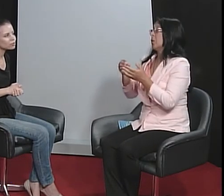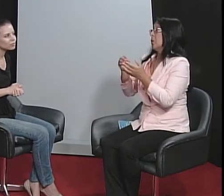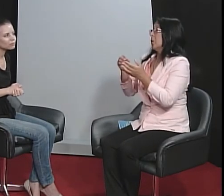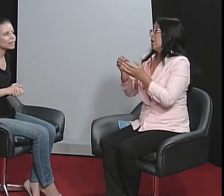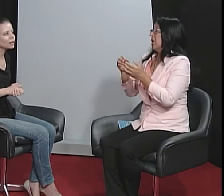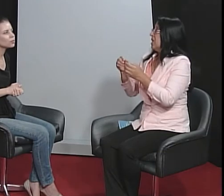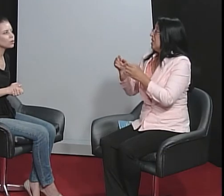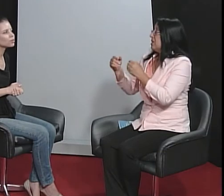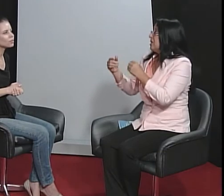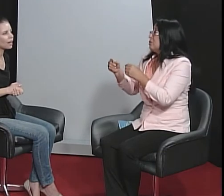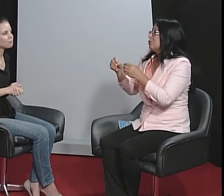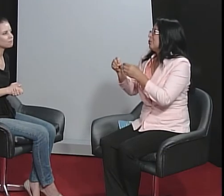não tem muito, né.